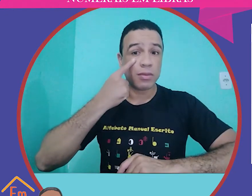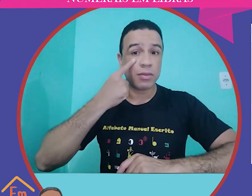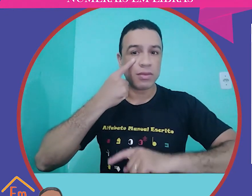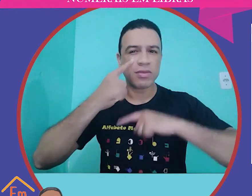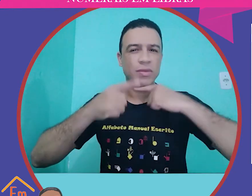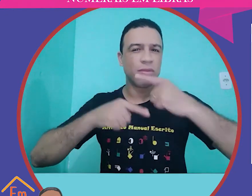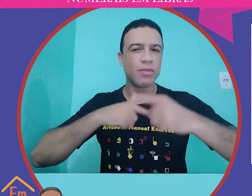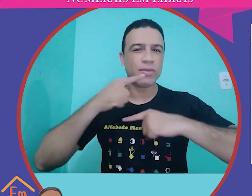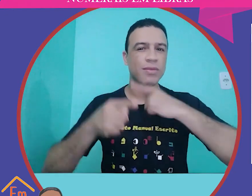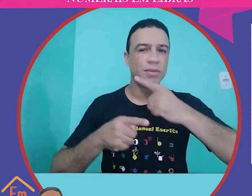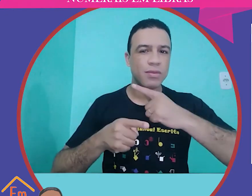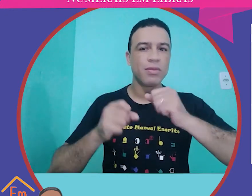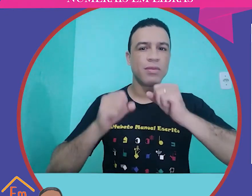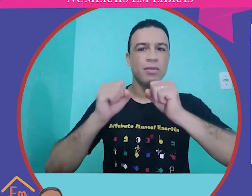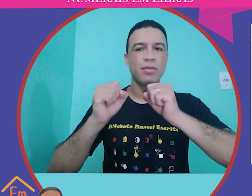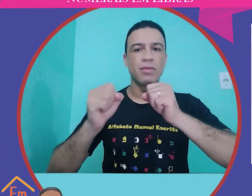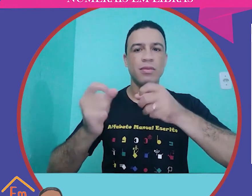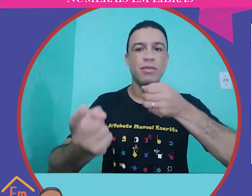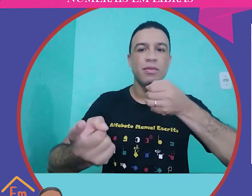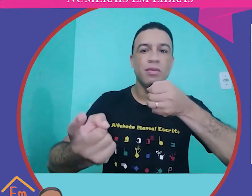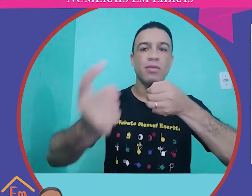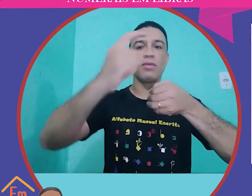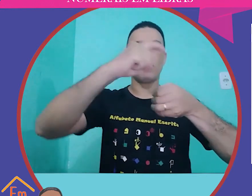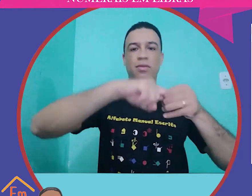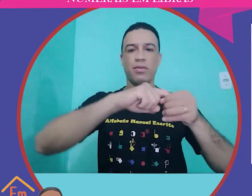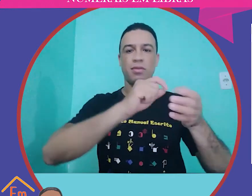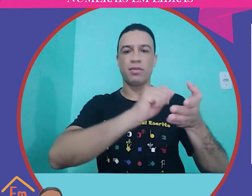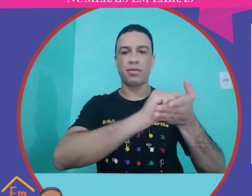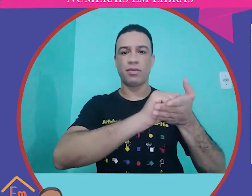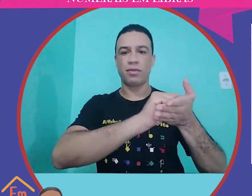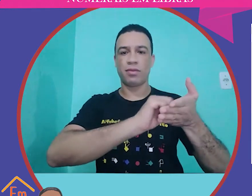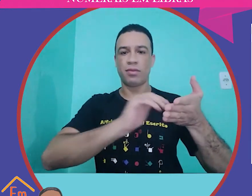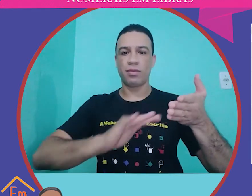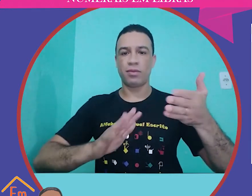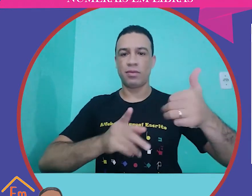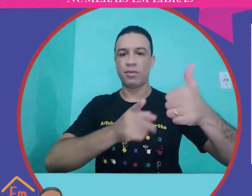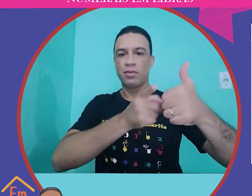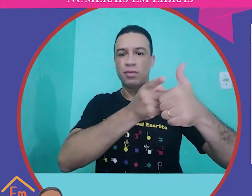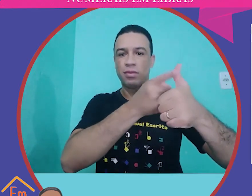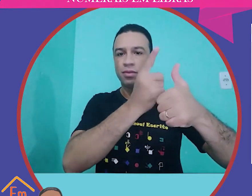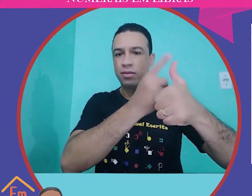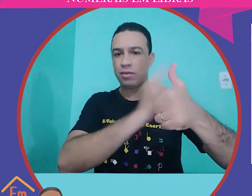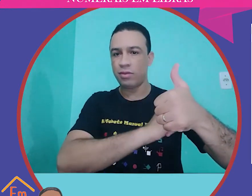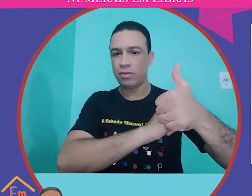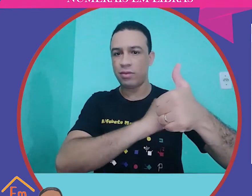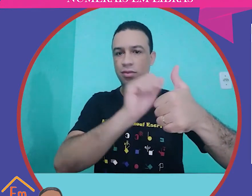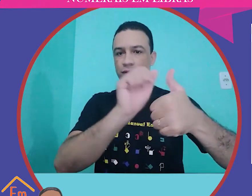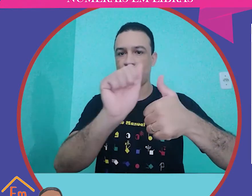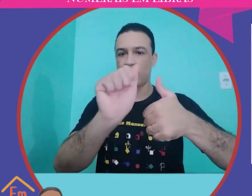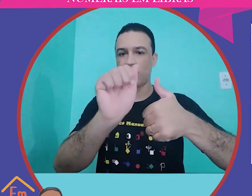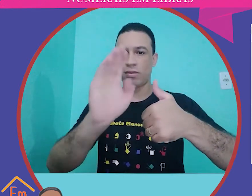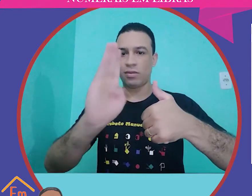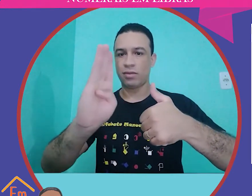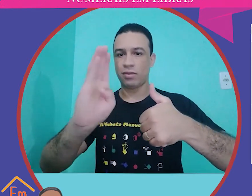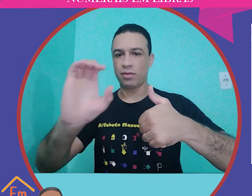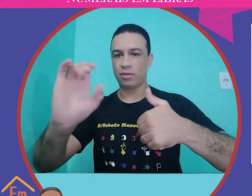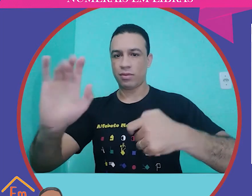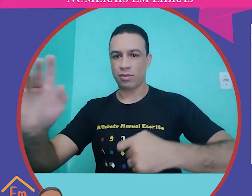caso esqueçam, tenham insegurança, alguma dúvida, vocês podem voltar na outra atividade, a atividade anterior, a número 1, atividade